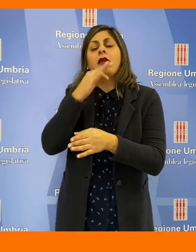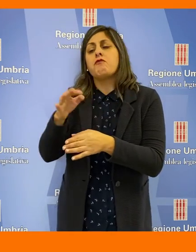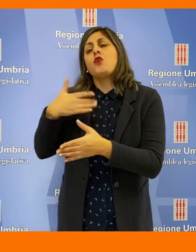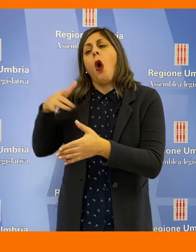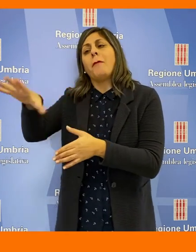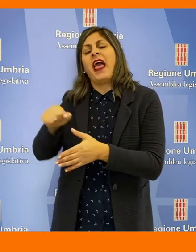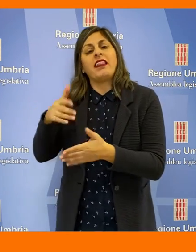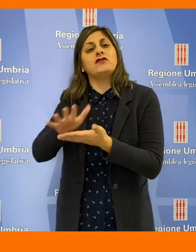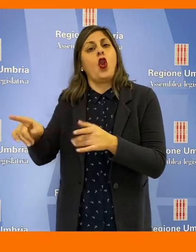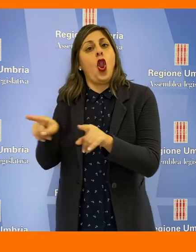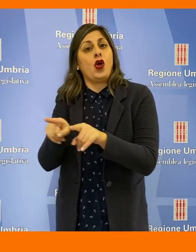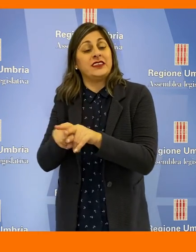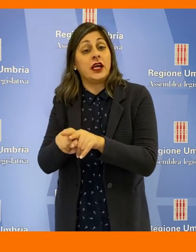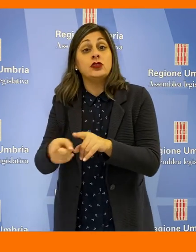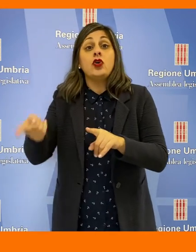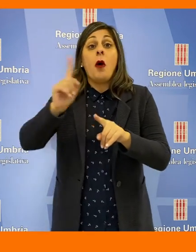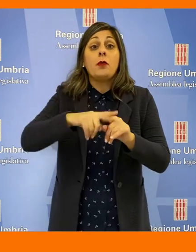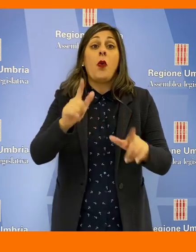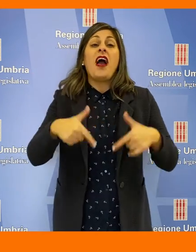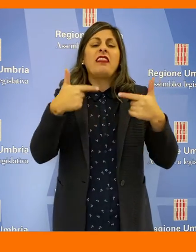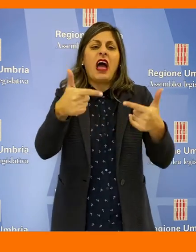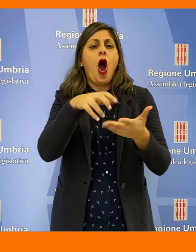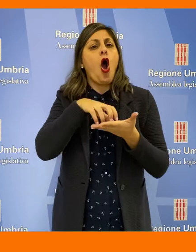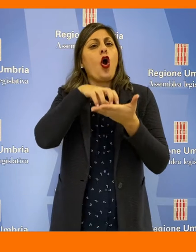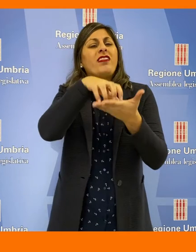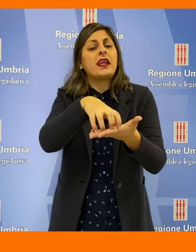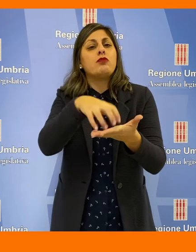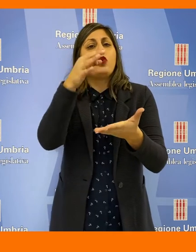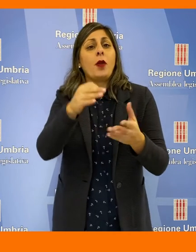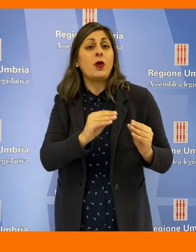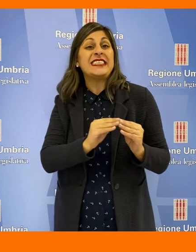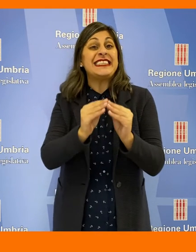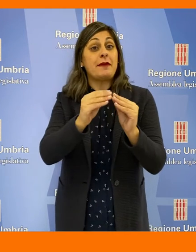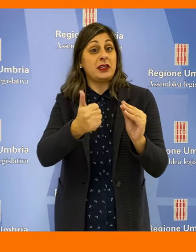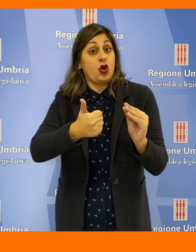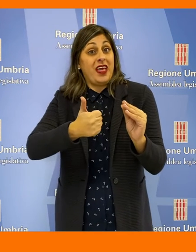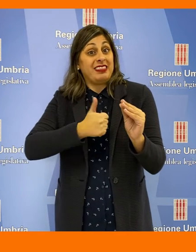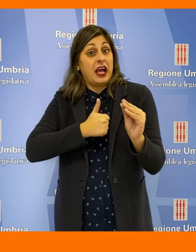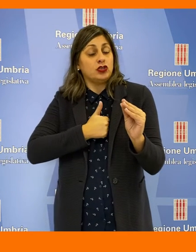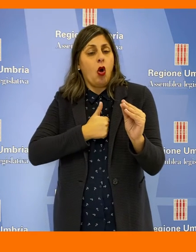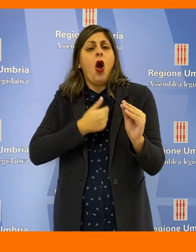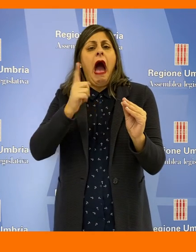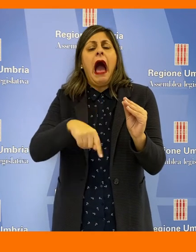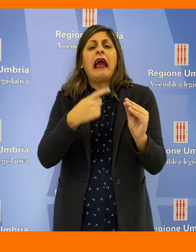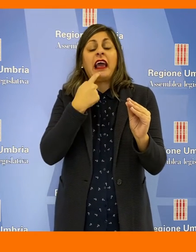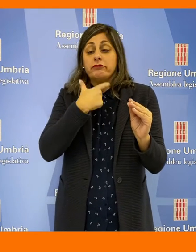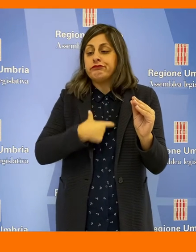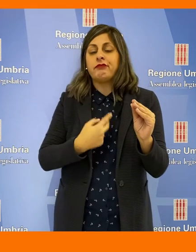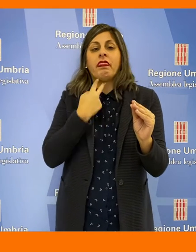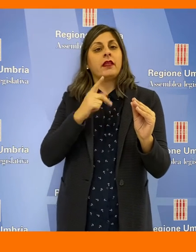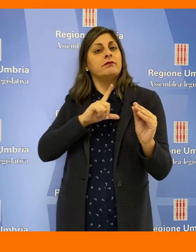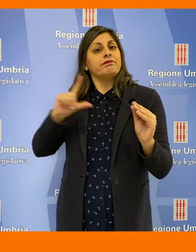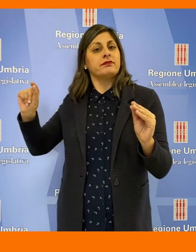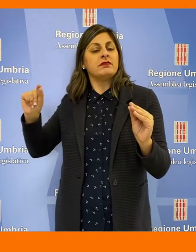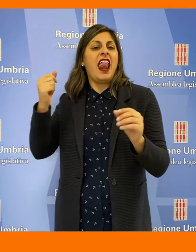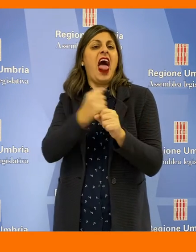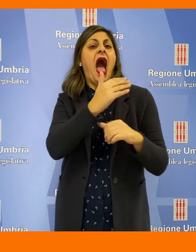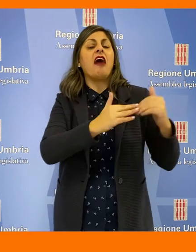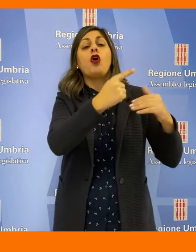dai finanziamenti nonché quella di concedere il contributo per l'autonoma sistemazione anche a chi deve allontanarsi da casa durante i lavori